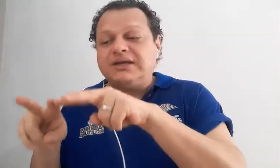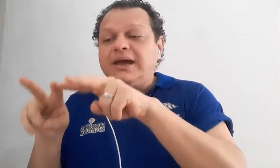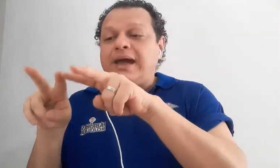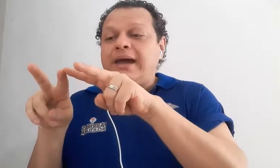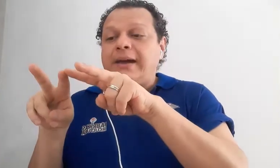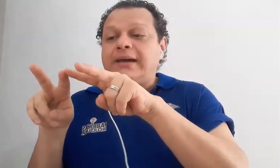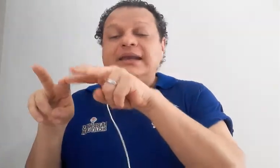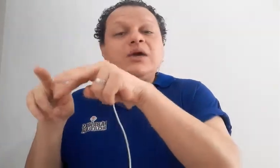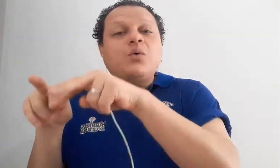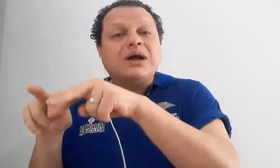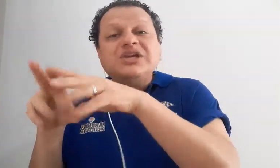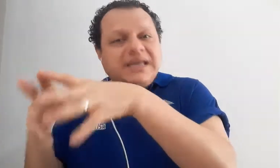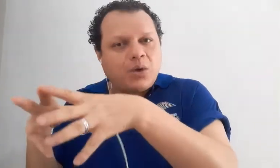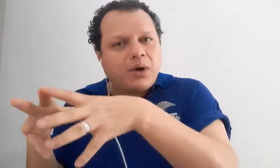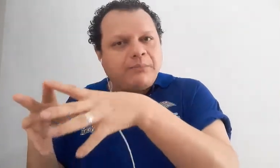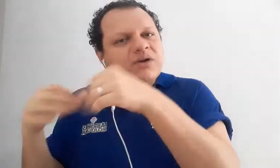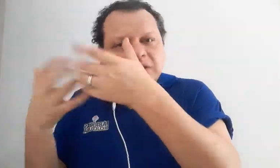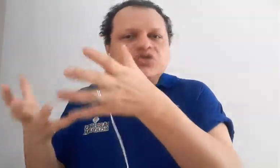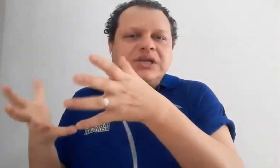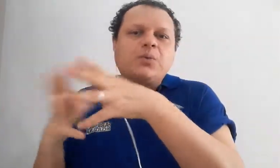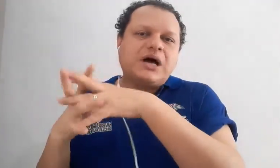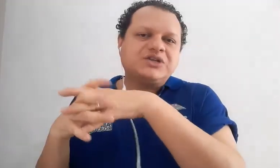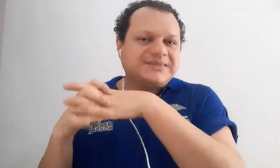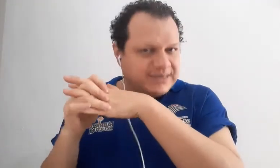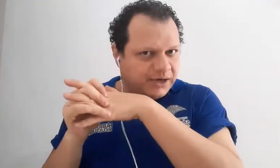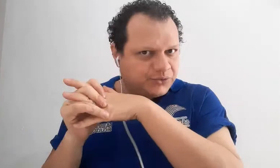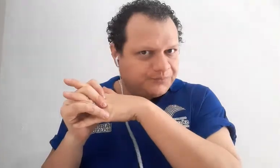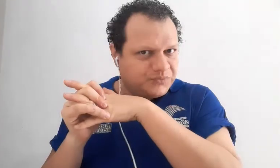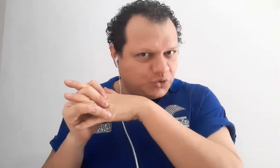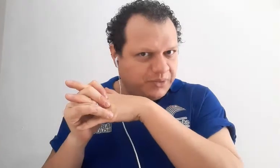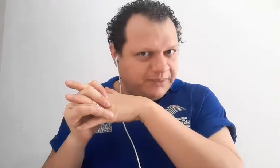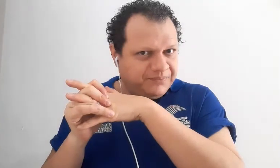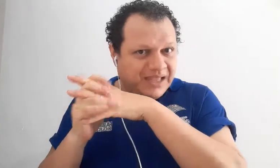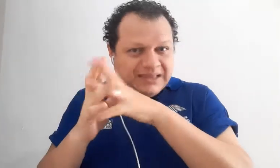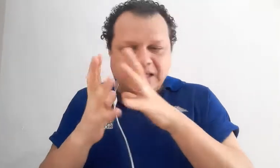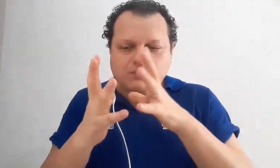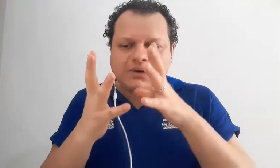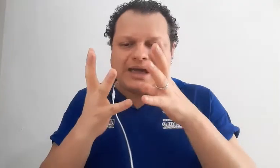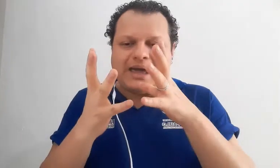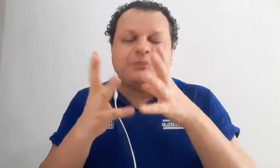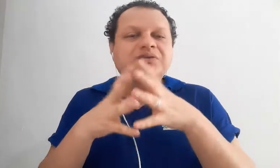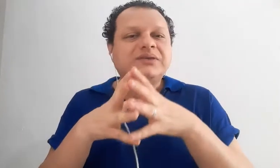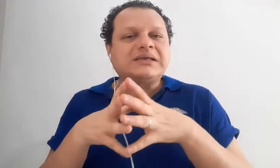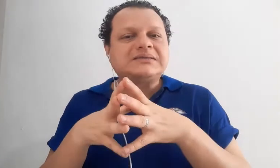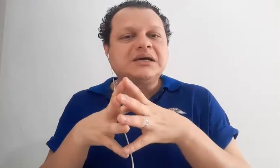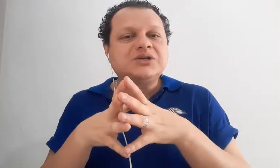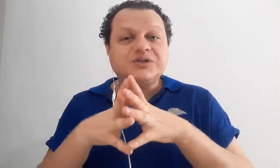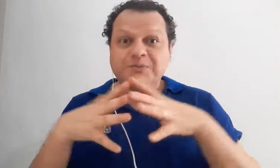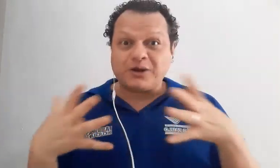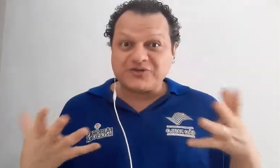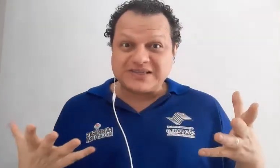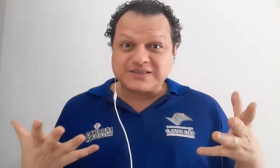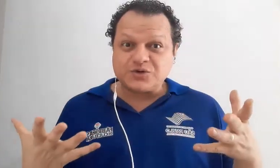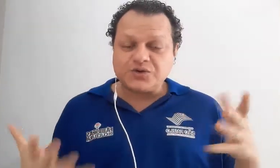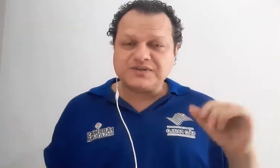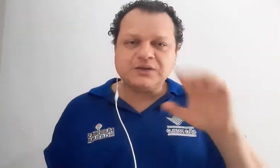língua. De língua. Portanto, de linguagem. Certo? Tudo bem? Então, é muito interessante. Espero que vocês estejam gostando.